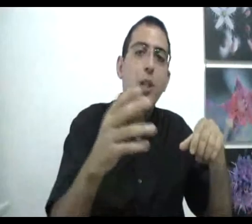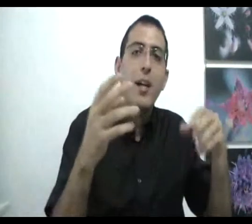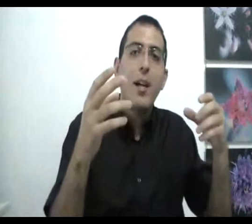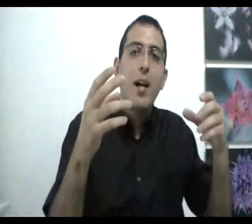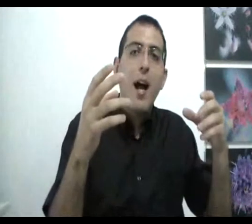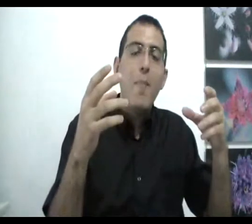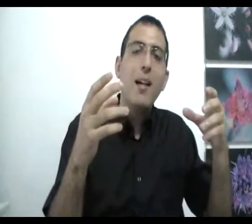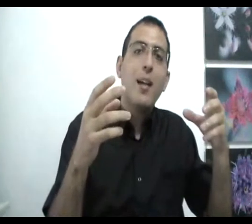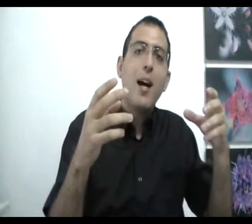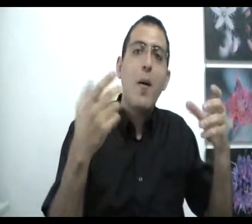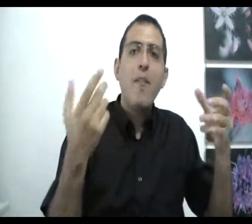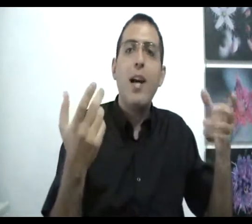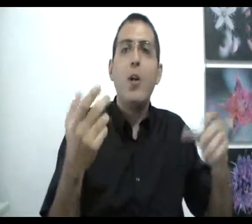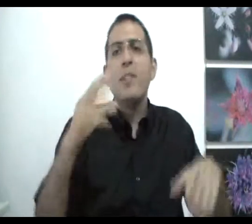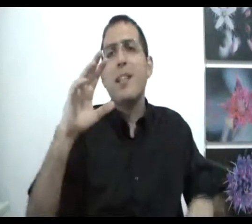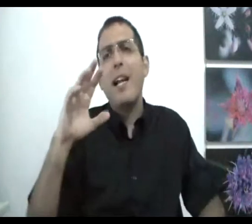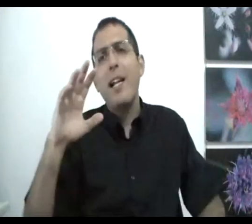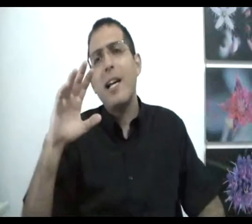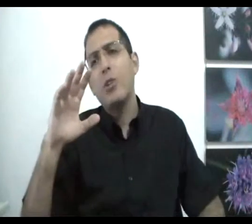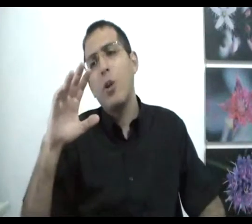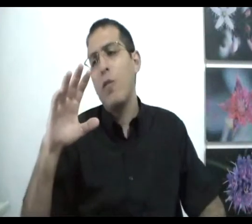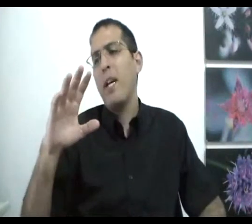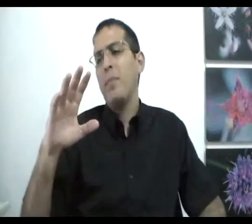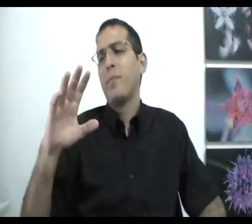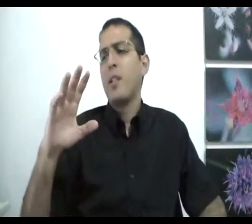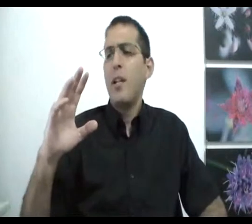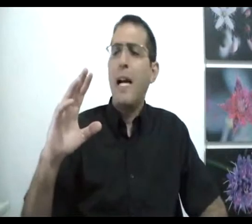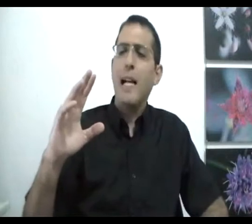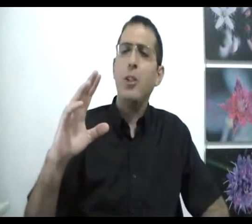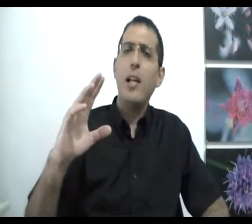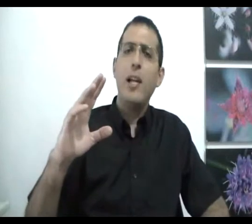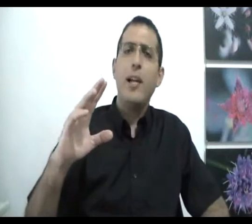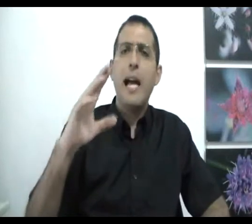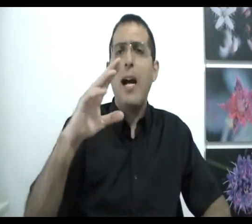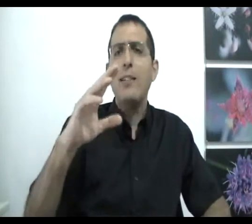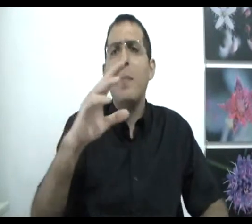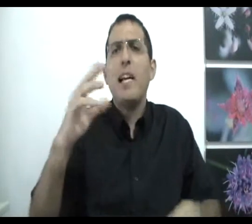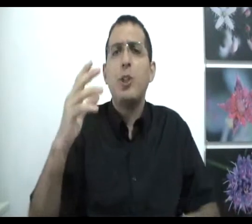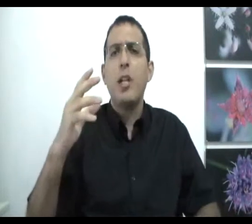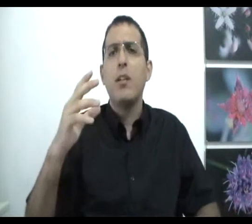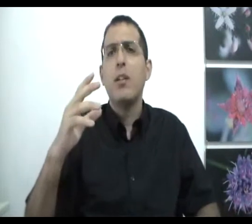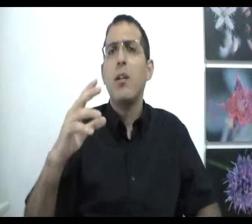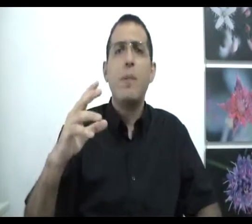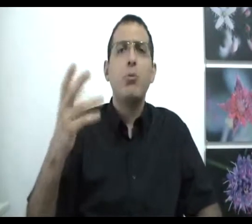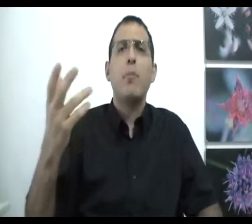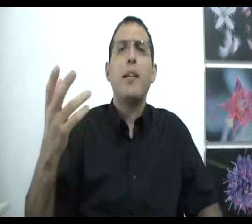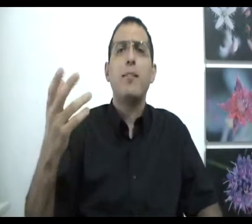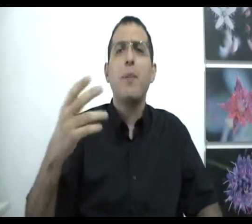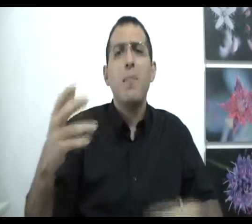שאמרת אף אחד לא מסתכל על היד שלו ואומר היד שלי היא אחת עם היד שלי מה זאת אומרת? מה